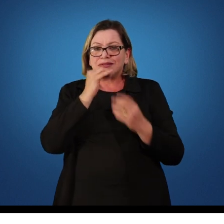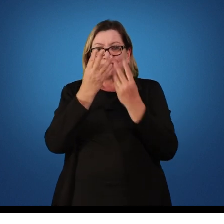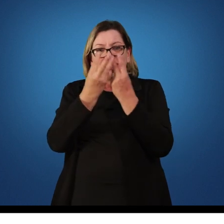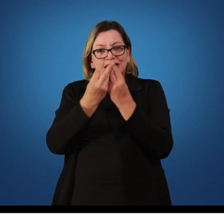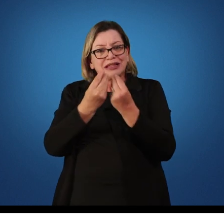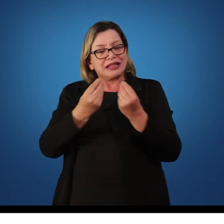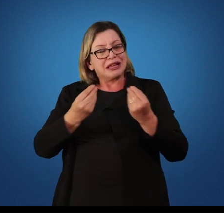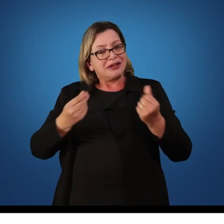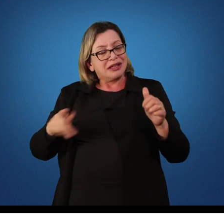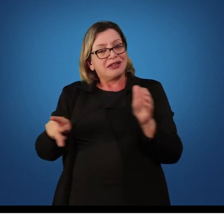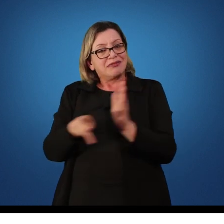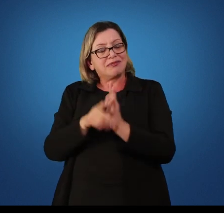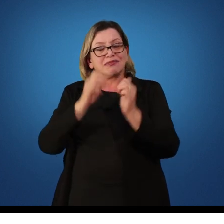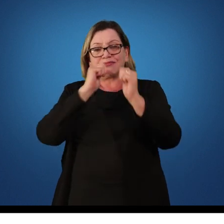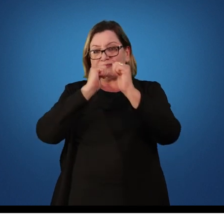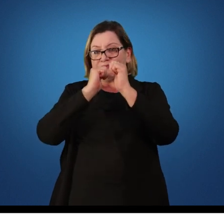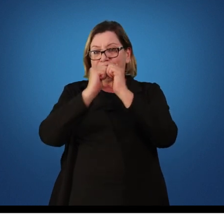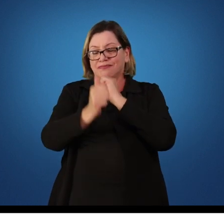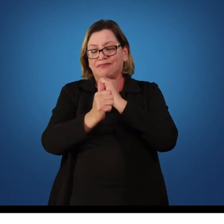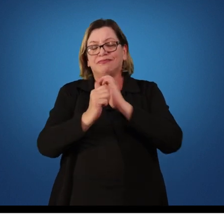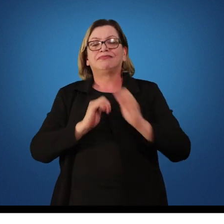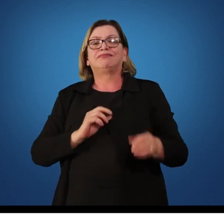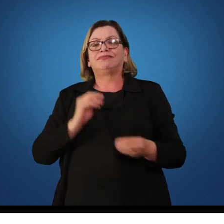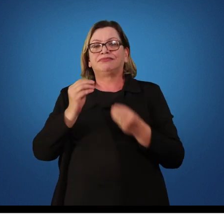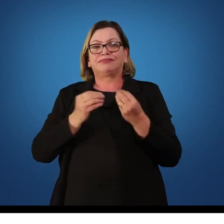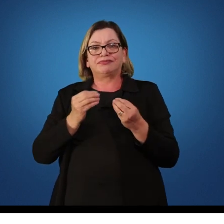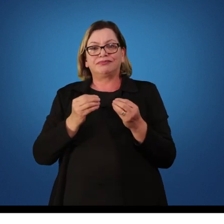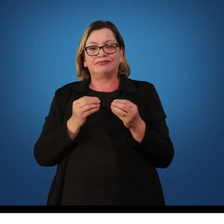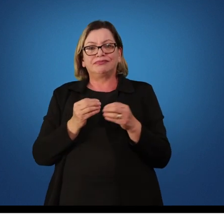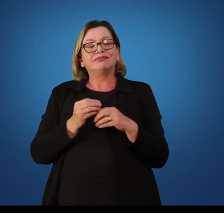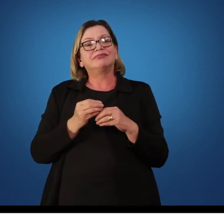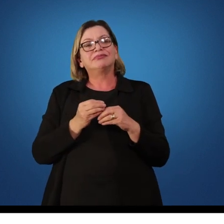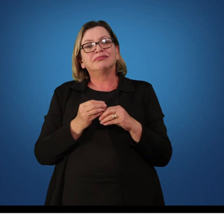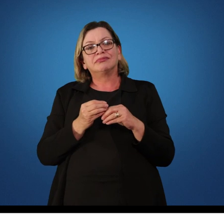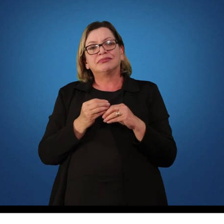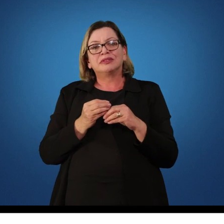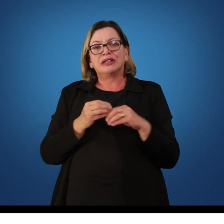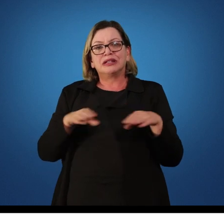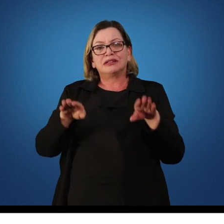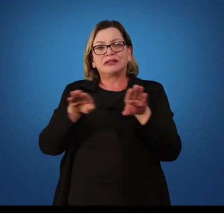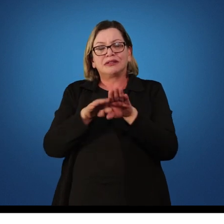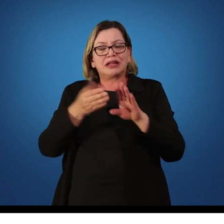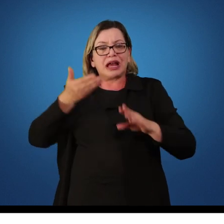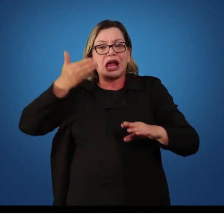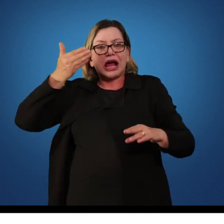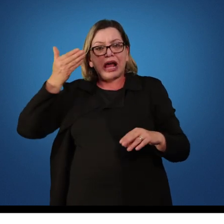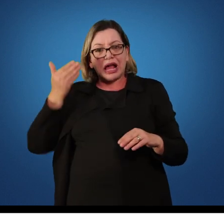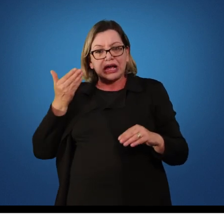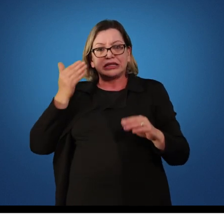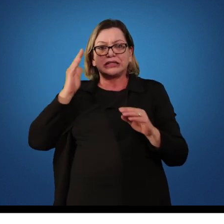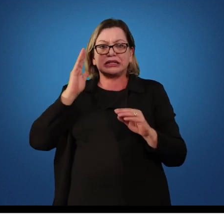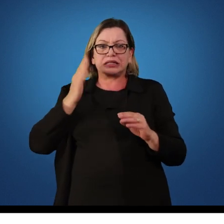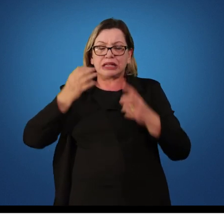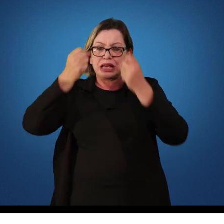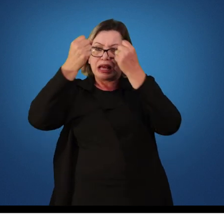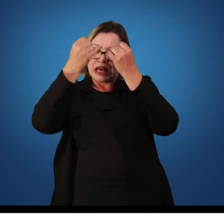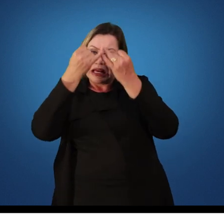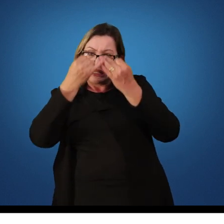contexto esportivo. Bom, falamos anteriormente que a aprendizagem